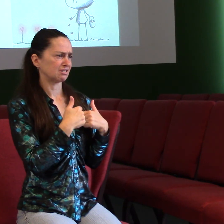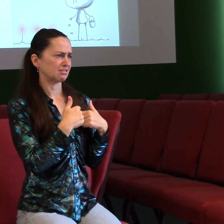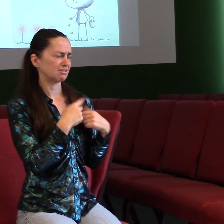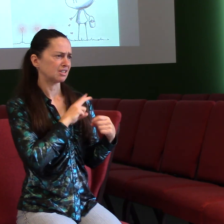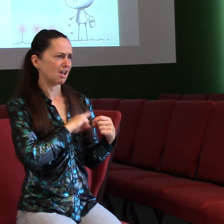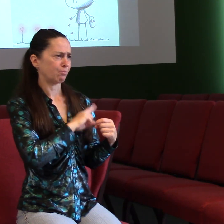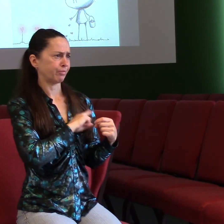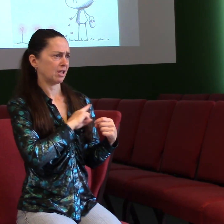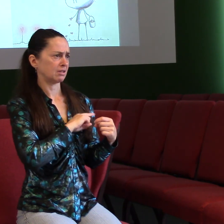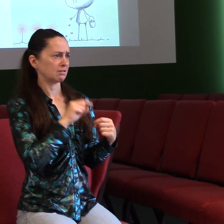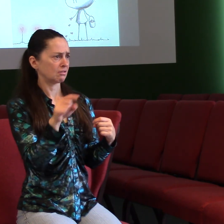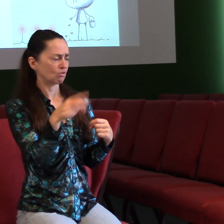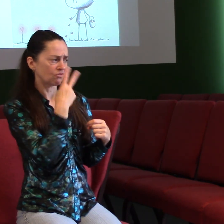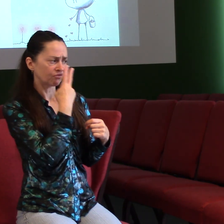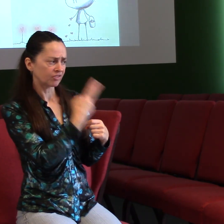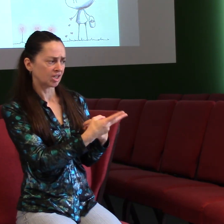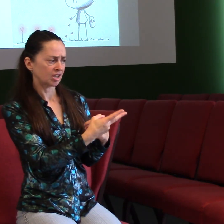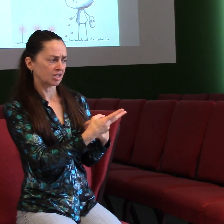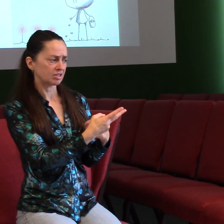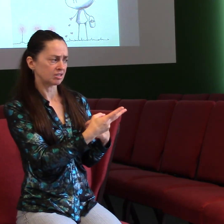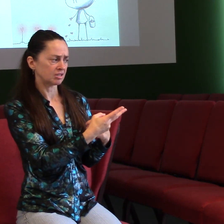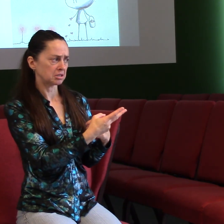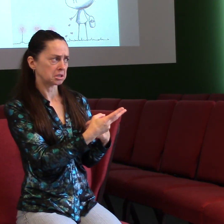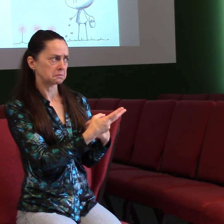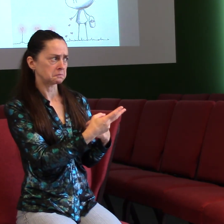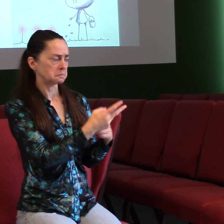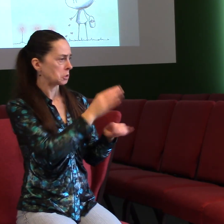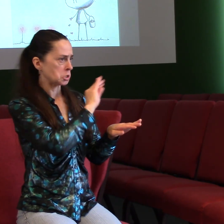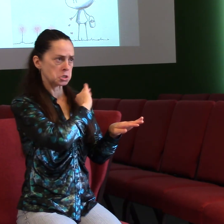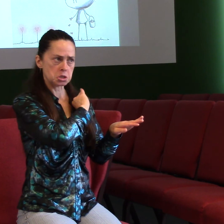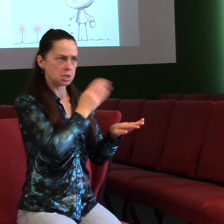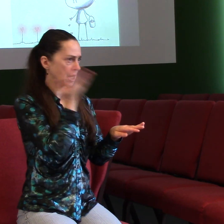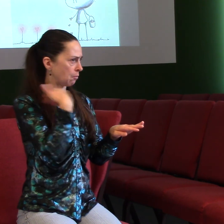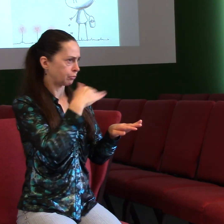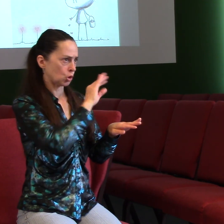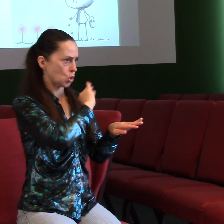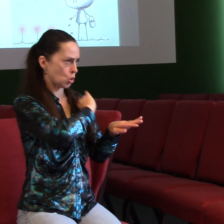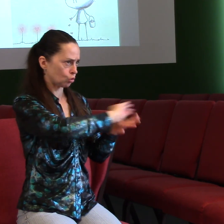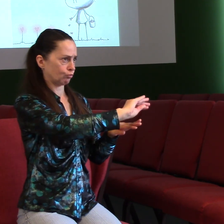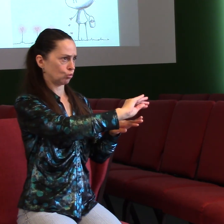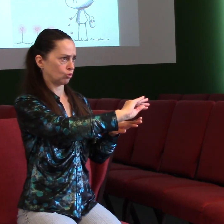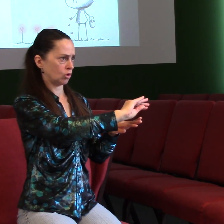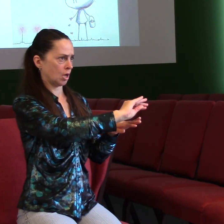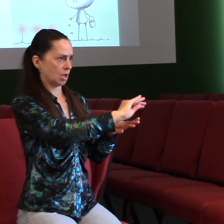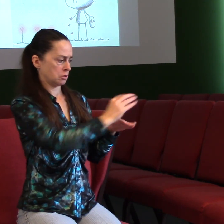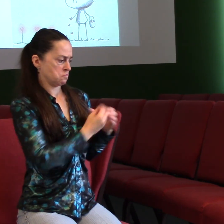bratra nebo sestru? Že mu nemůžete někomu odpustit? Že v vás roste nějaká hořkost?